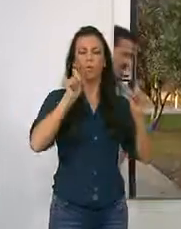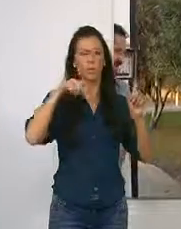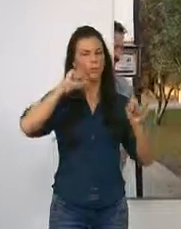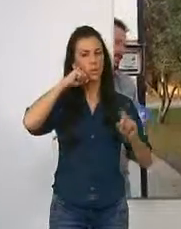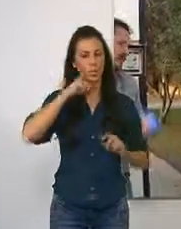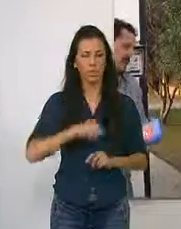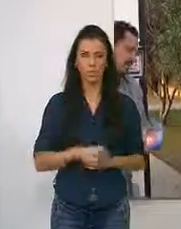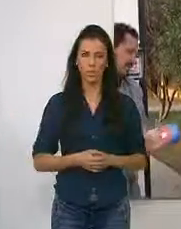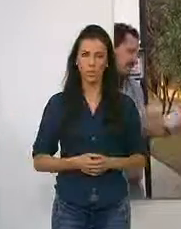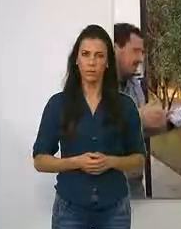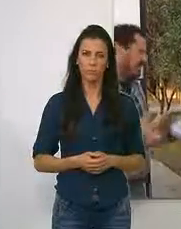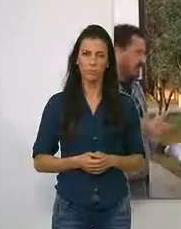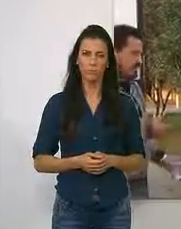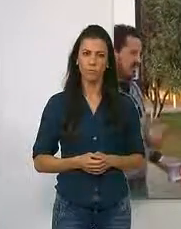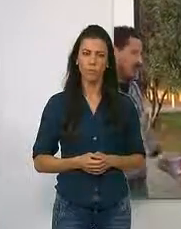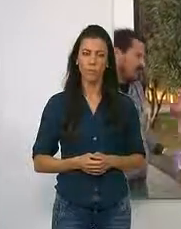de Motril.